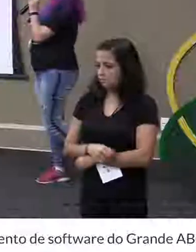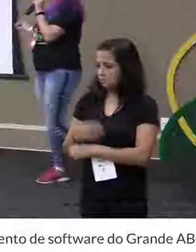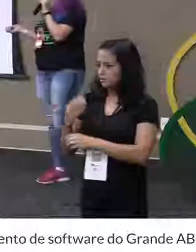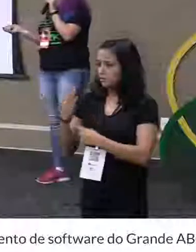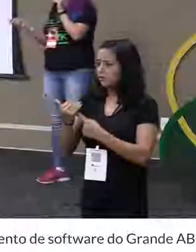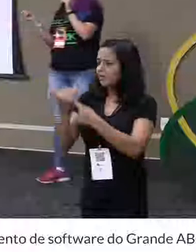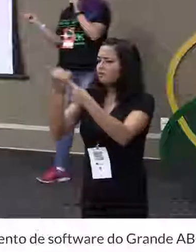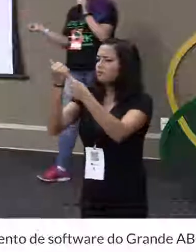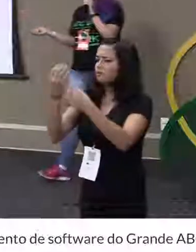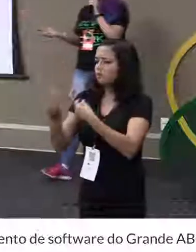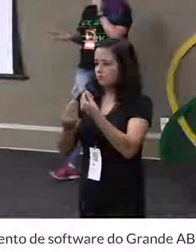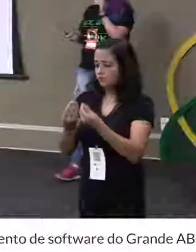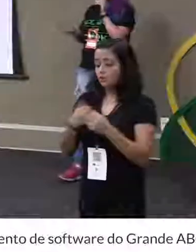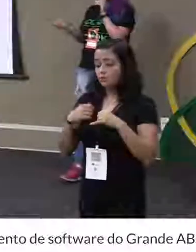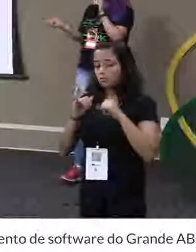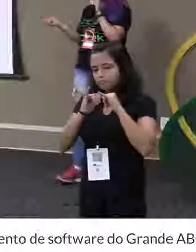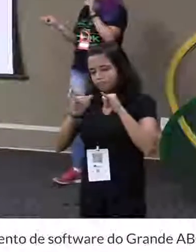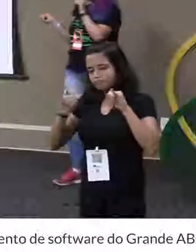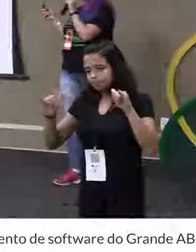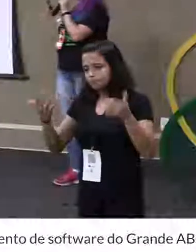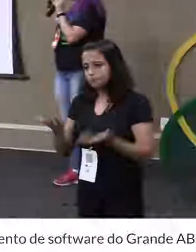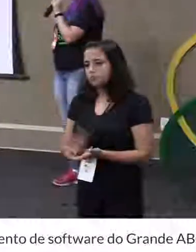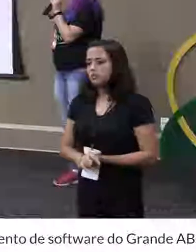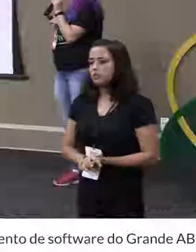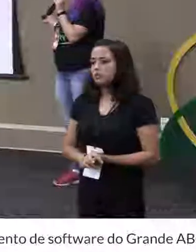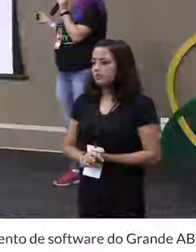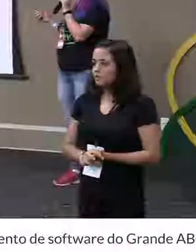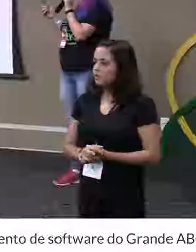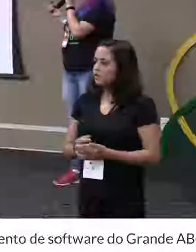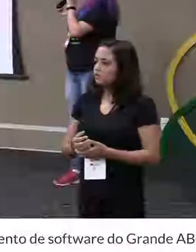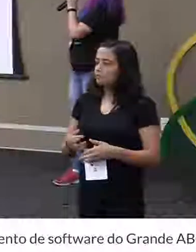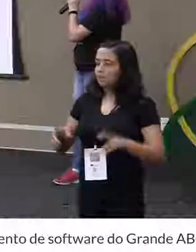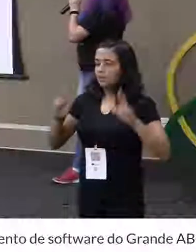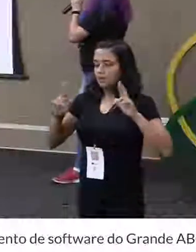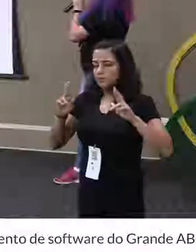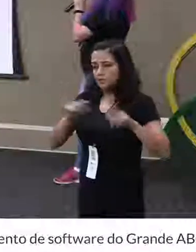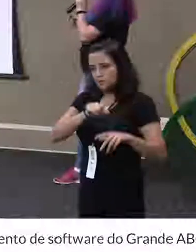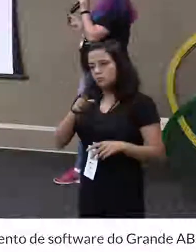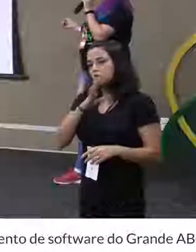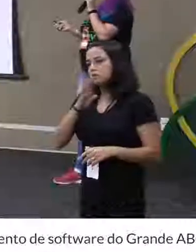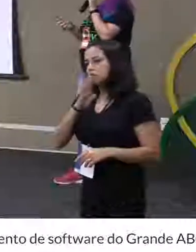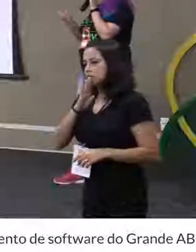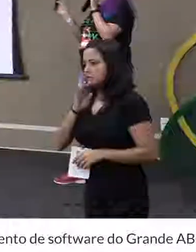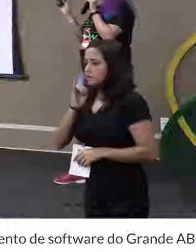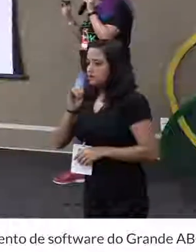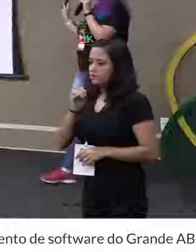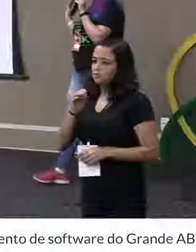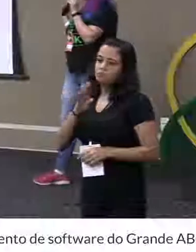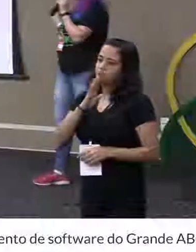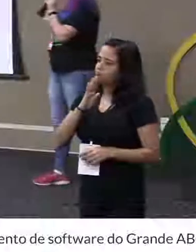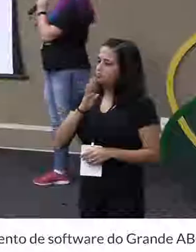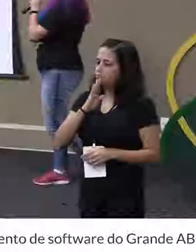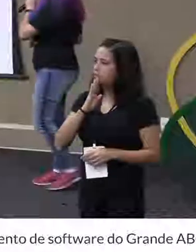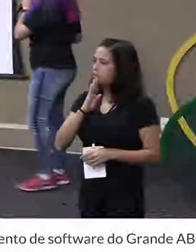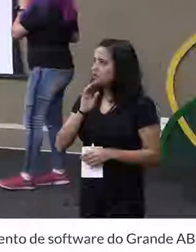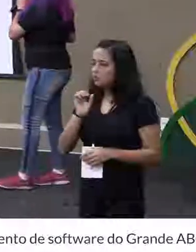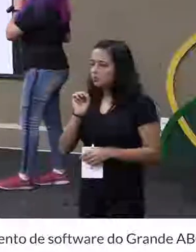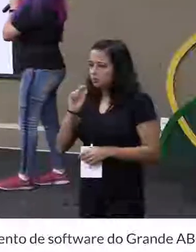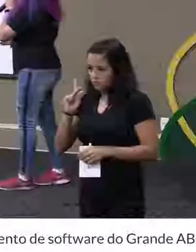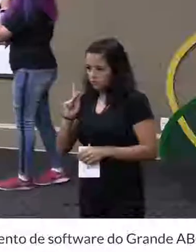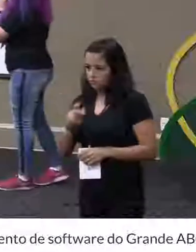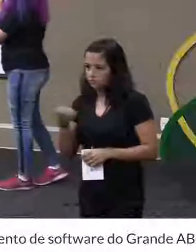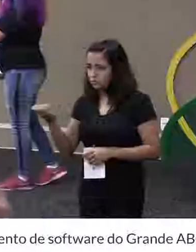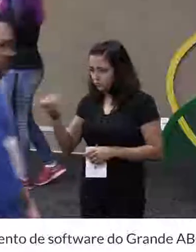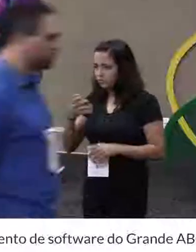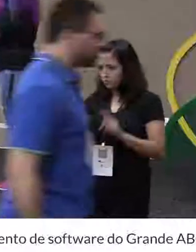E eu vou falar um pouquinho para vocês. Espero que todo mundo já conheça, mas se não conhecer, tudo bem, nunca é tarde para conhecer uma